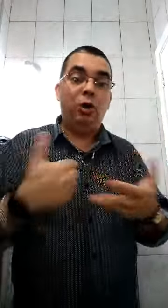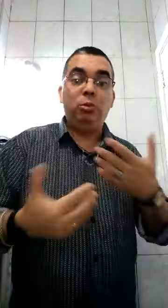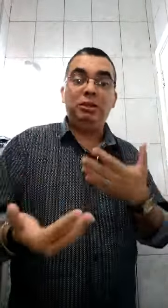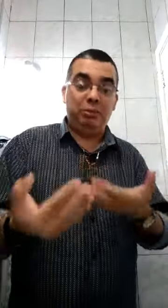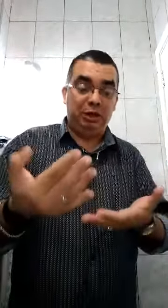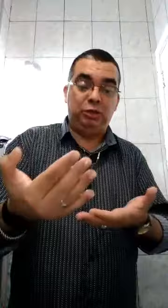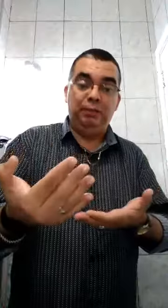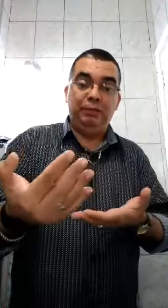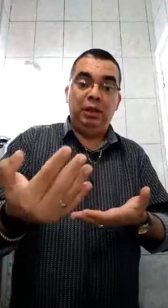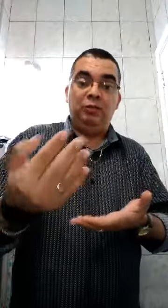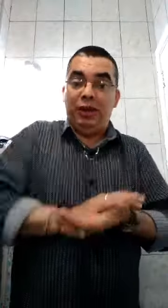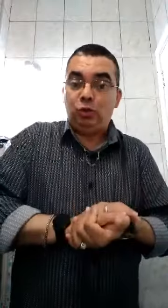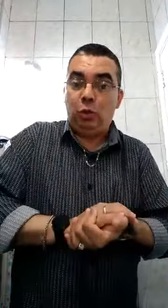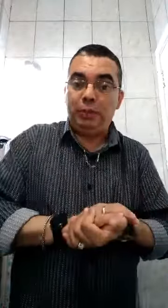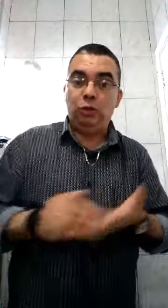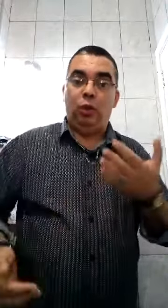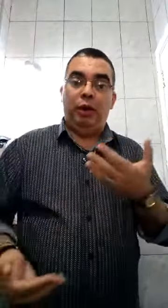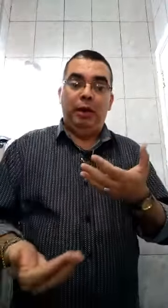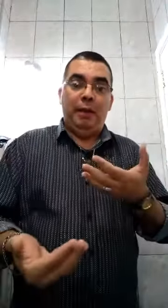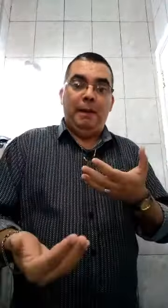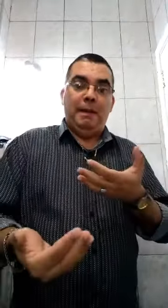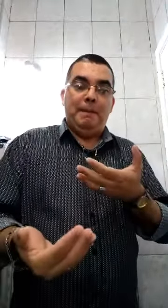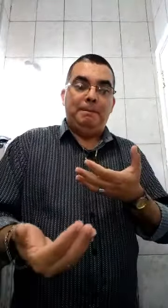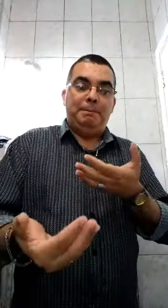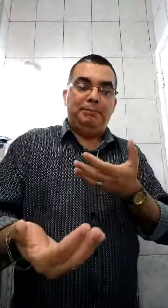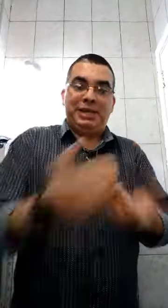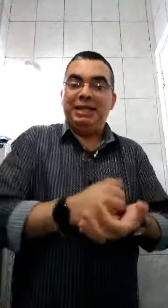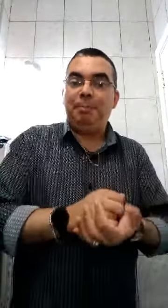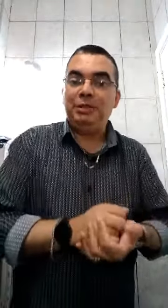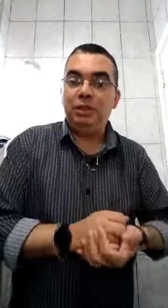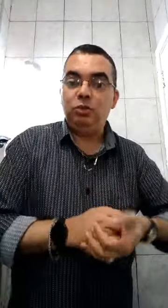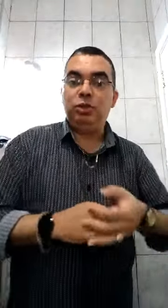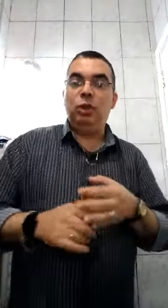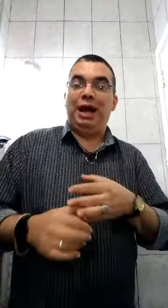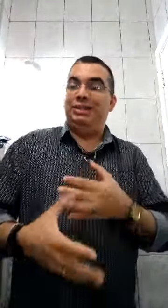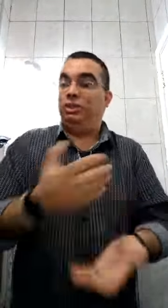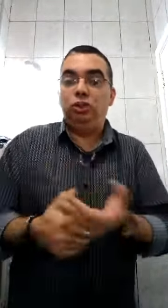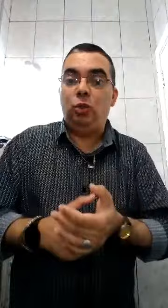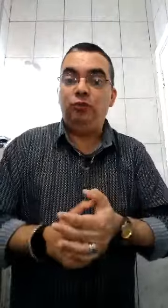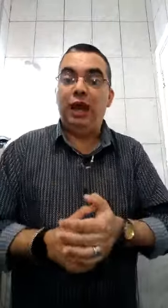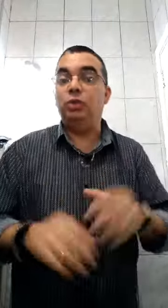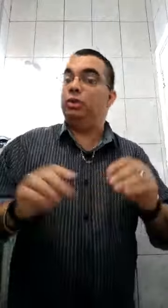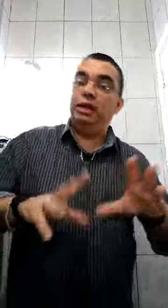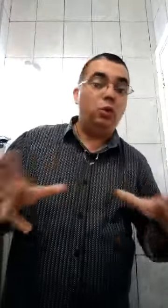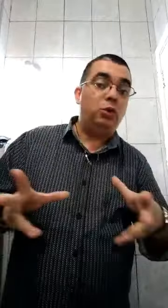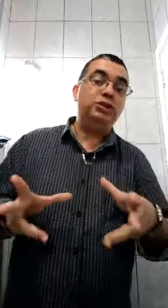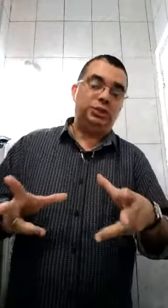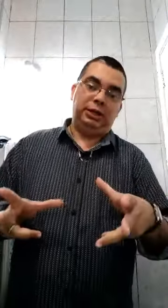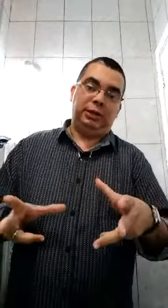automaticamente, fecha o computador. Saia da página do celular. Desconfiado tem alguma coisa estranha.